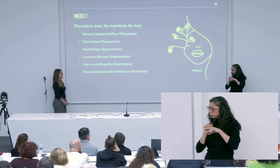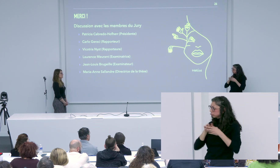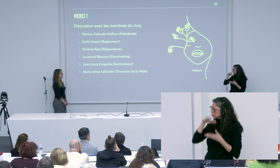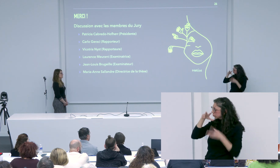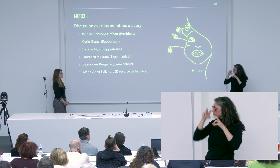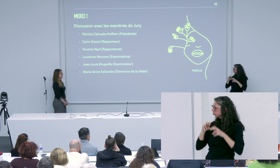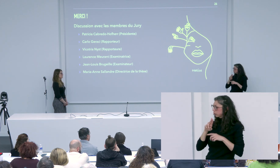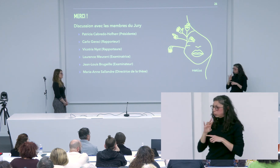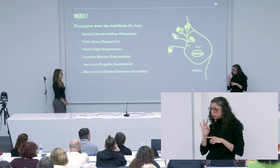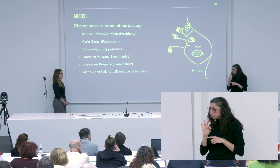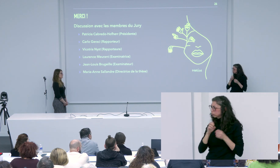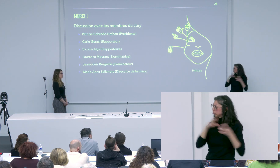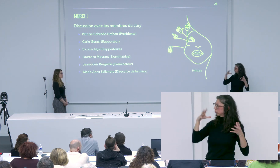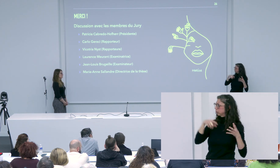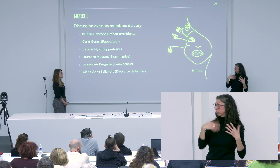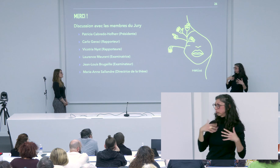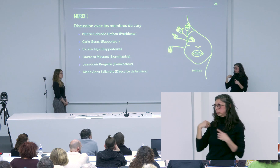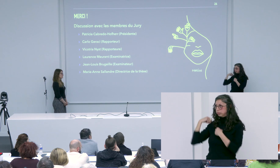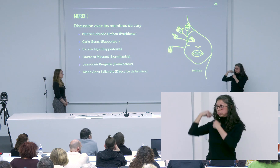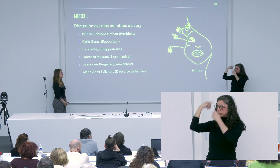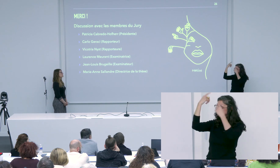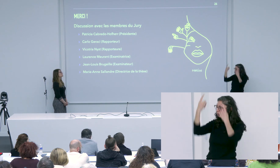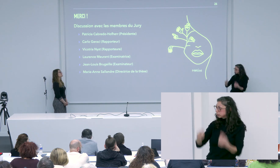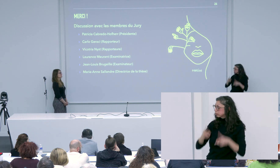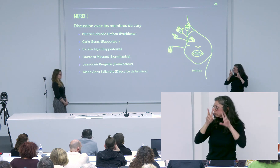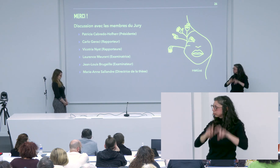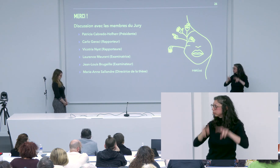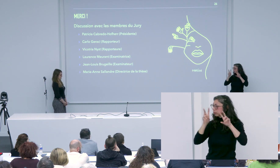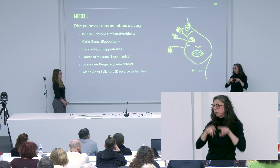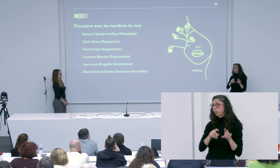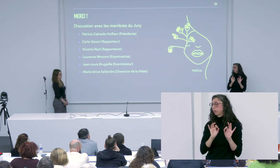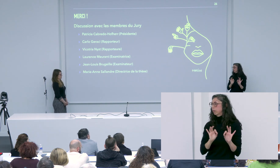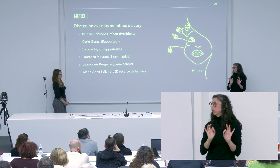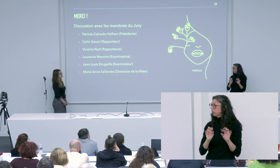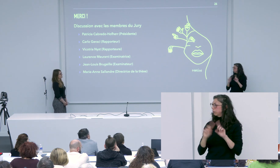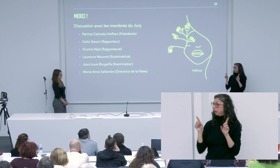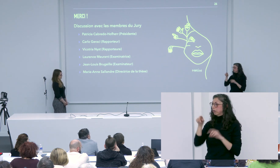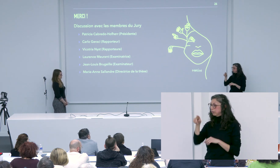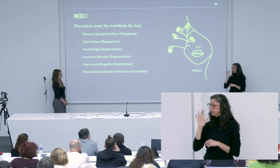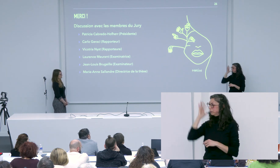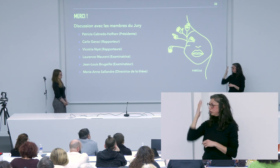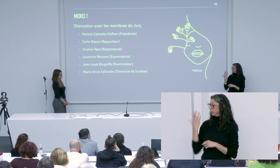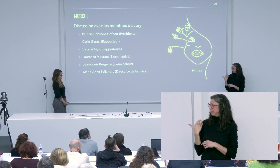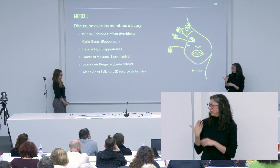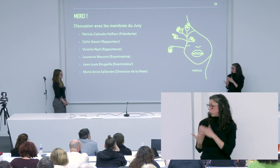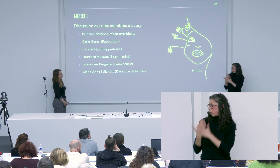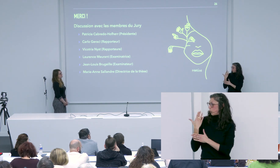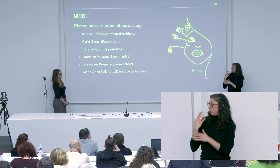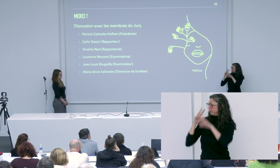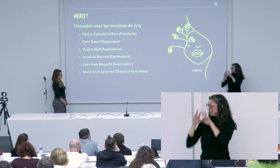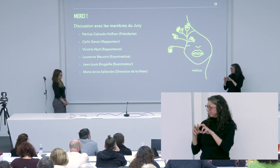j'étais vraiment sur l'approche sémiologique, les unités de transfert, toutes les recherches qui étaient menées,